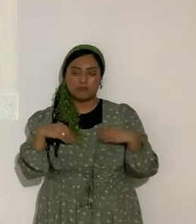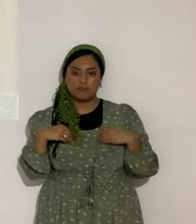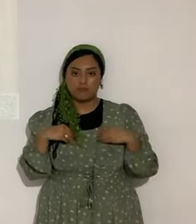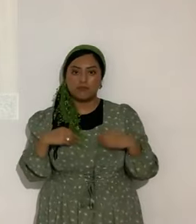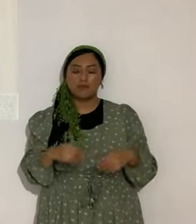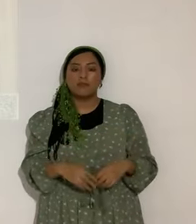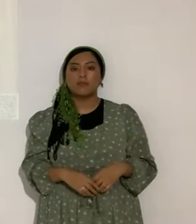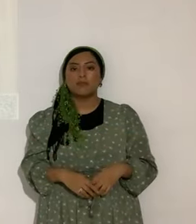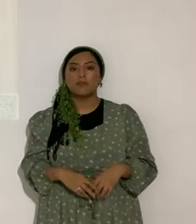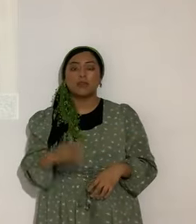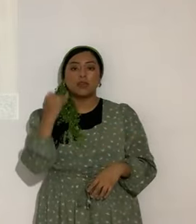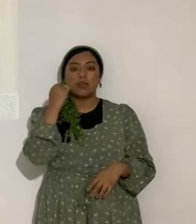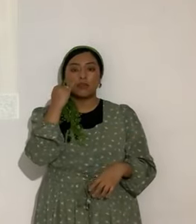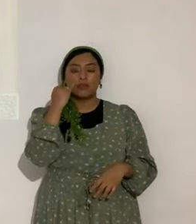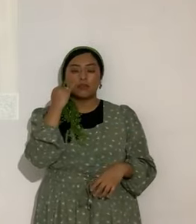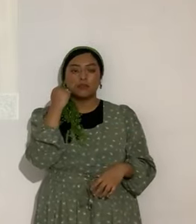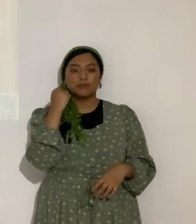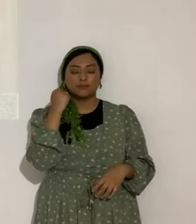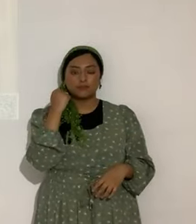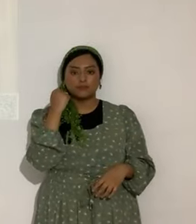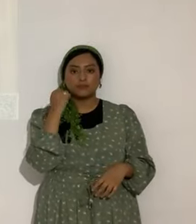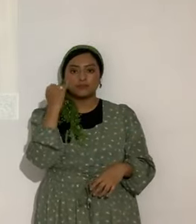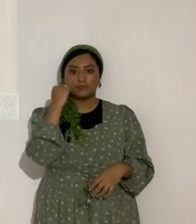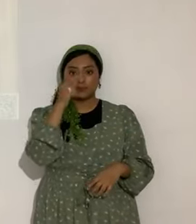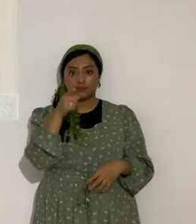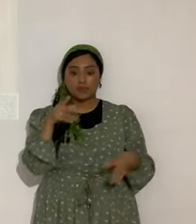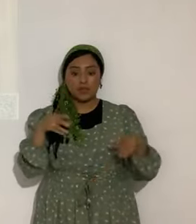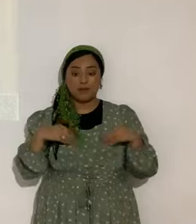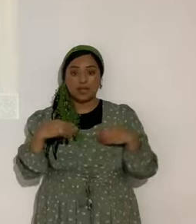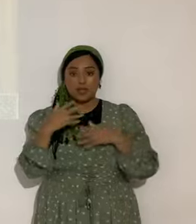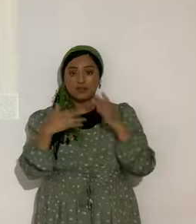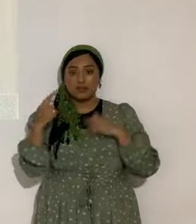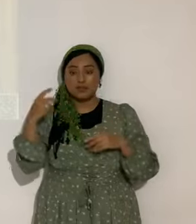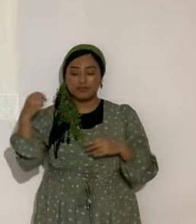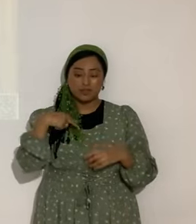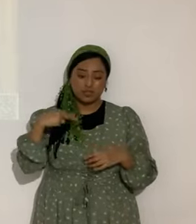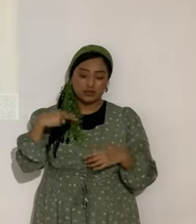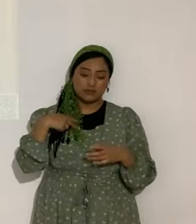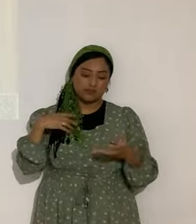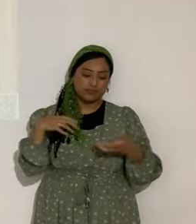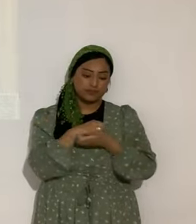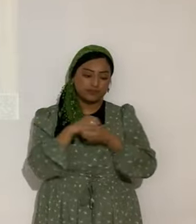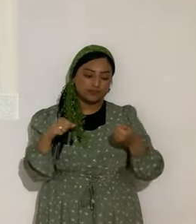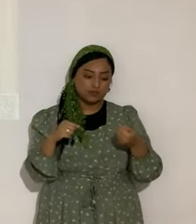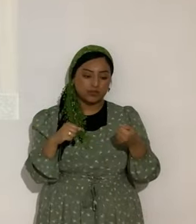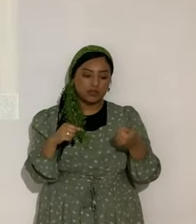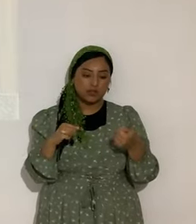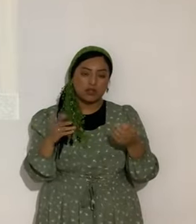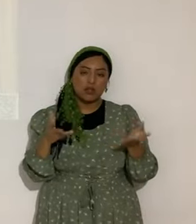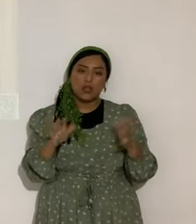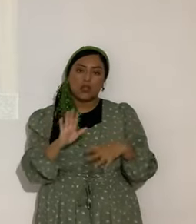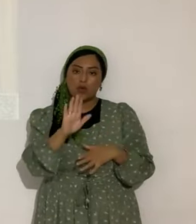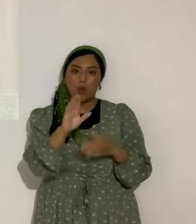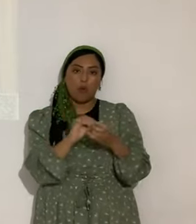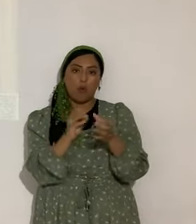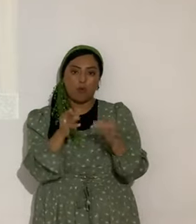Y tú. Vale la redundancia. Si tú aceptas que algo te derrote. Será porque así lo quisiste.